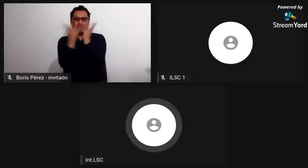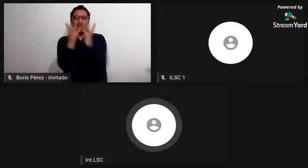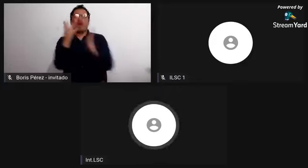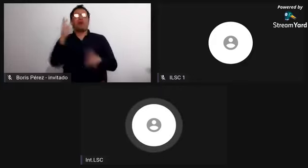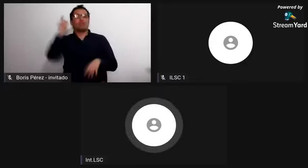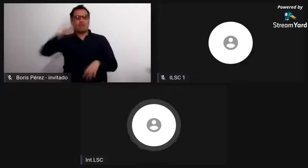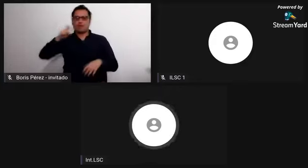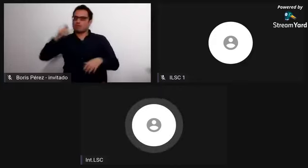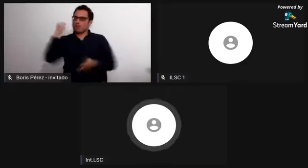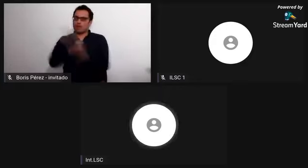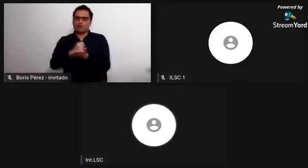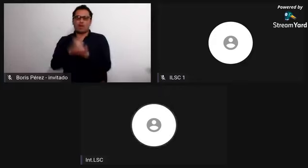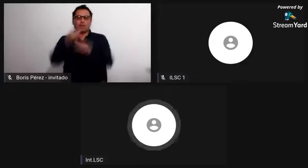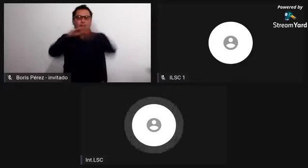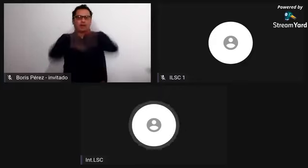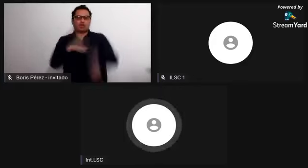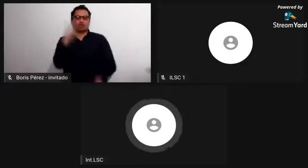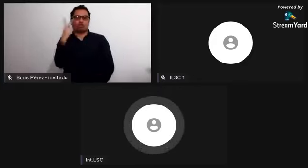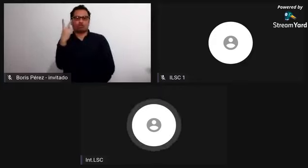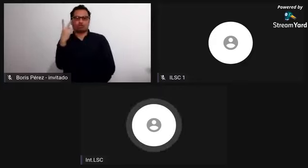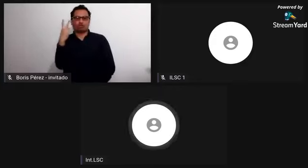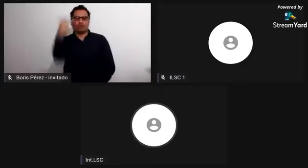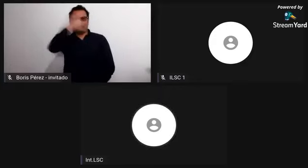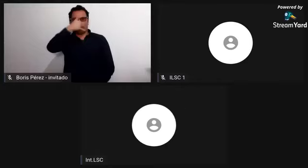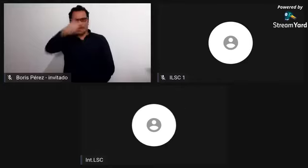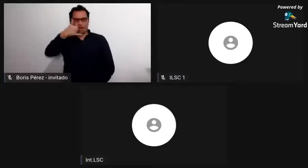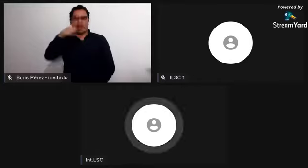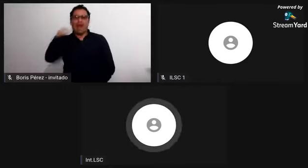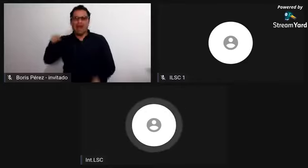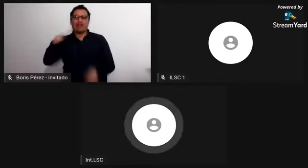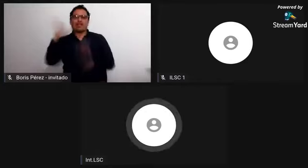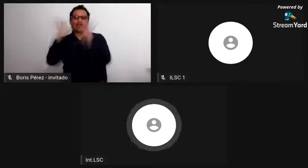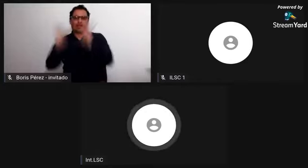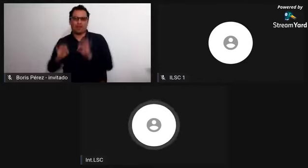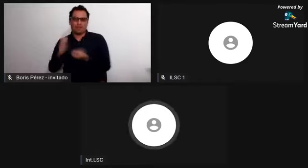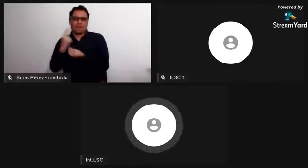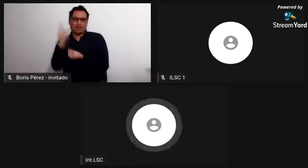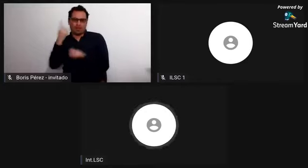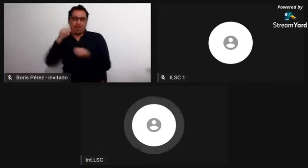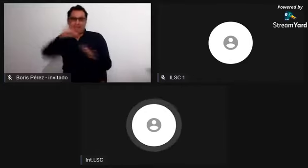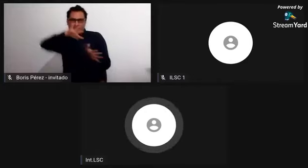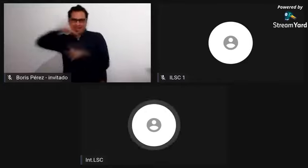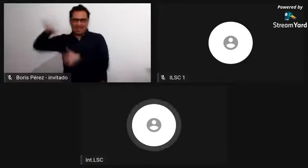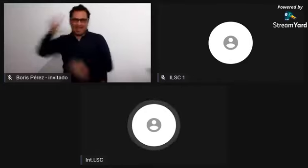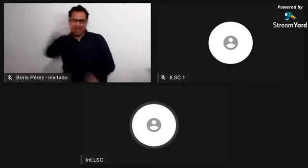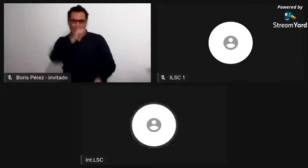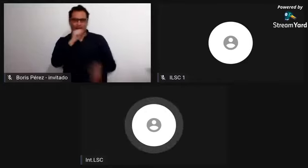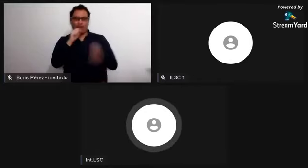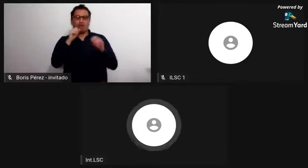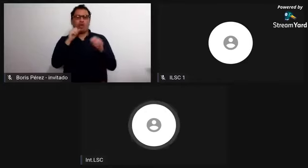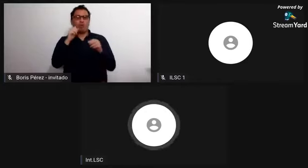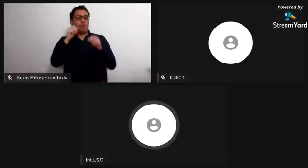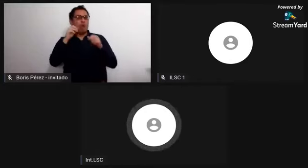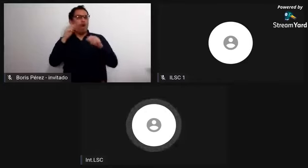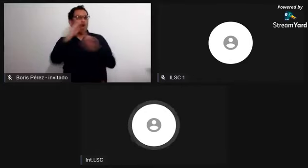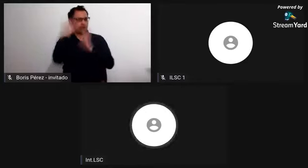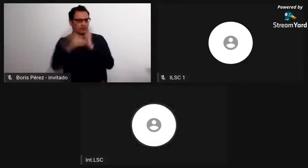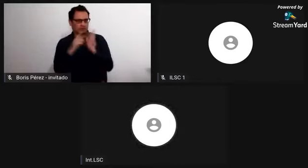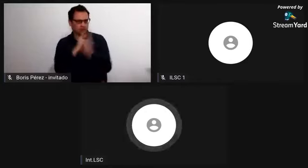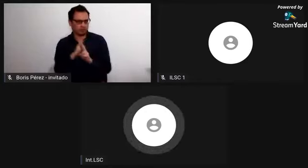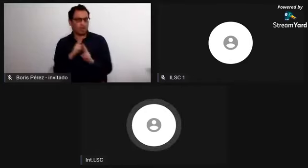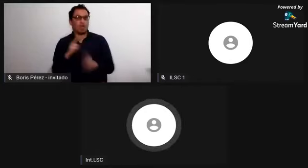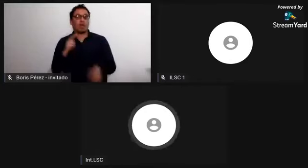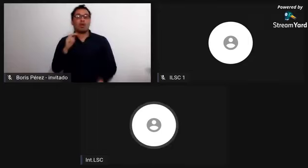para vivir, los palenques tenían también una estructura organizativa